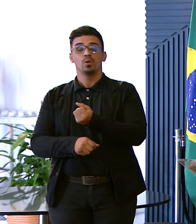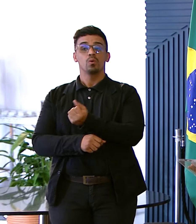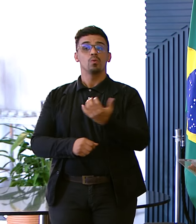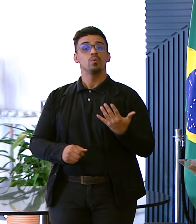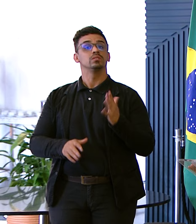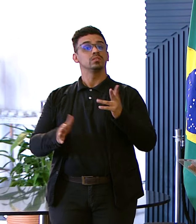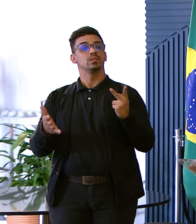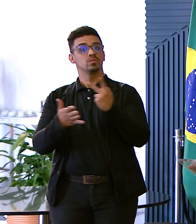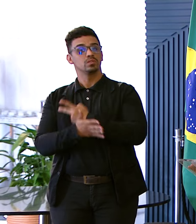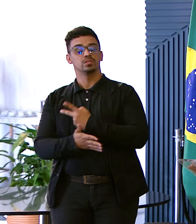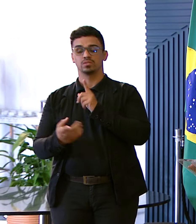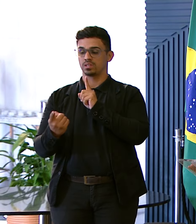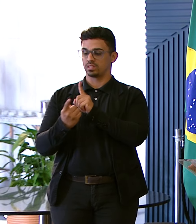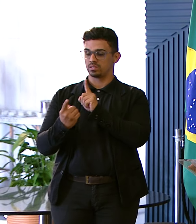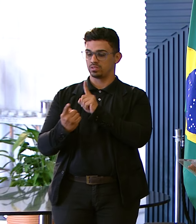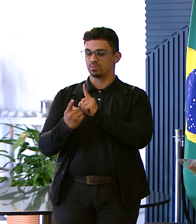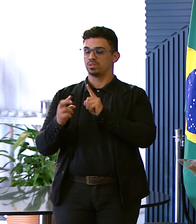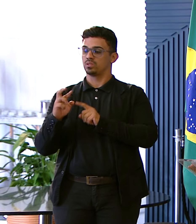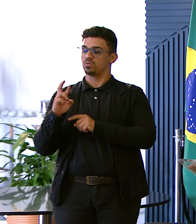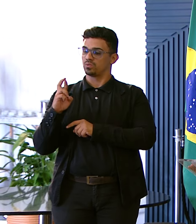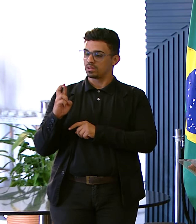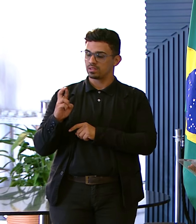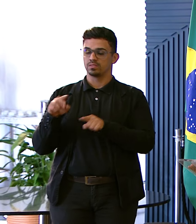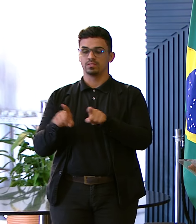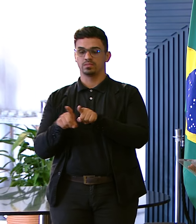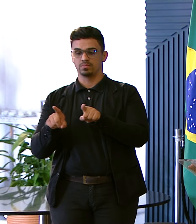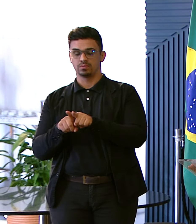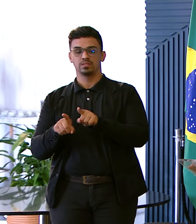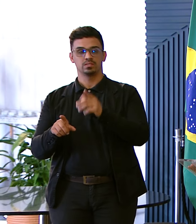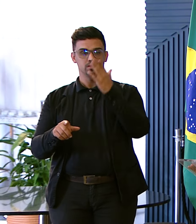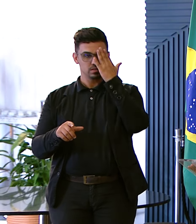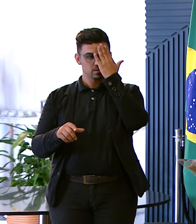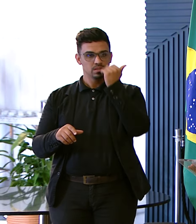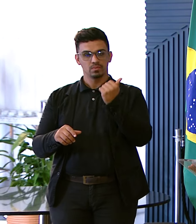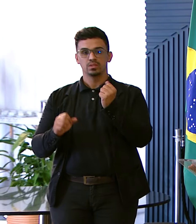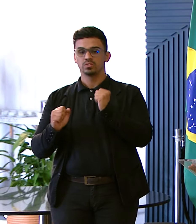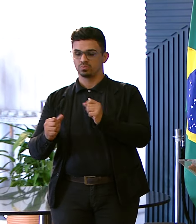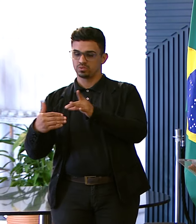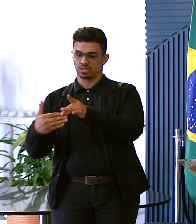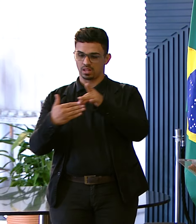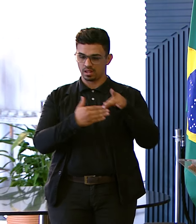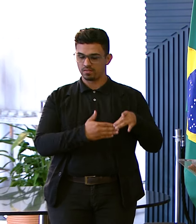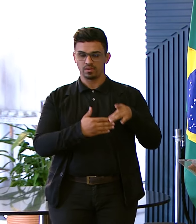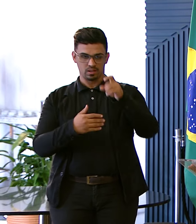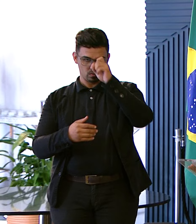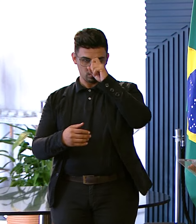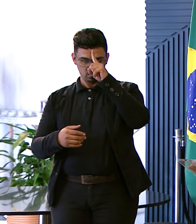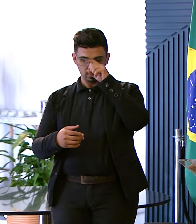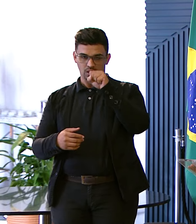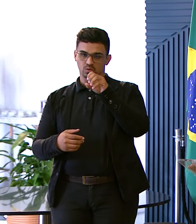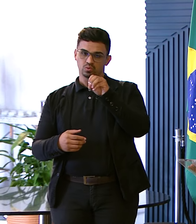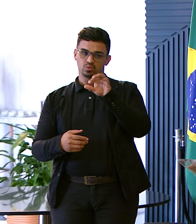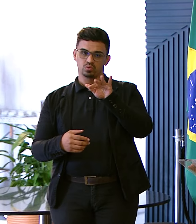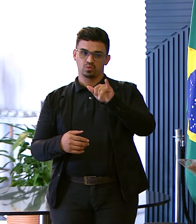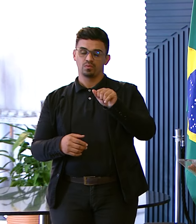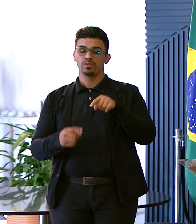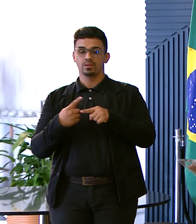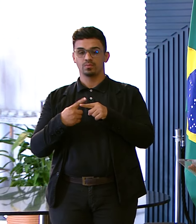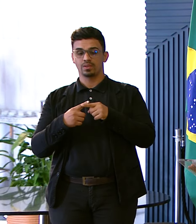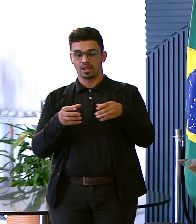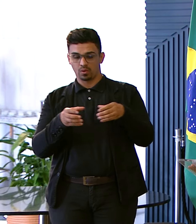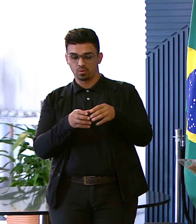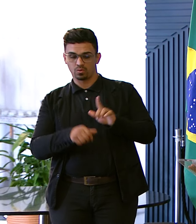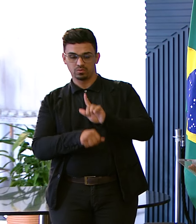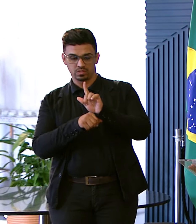vezes Nós atendíamos gestantes Parturientes E a gente sempre sabia Que a gente podia levar Para o Sofia Que lá Essas gestantes E seus respectivos